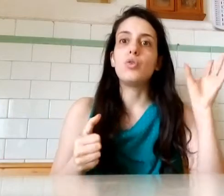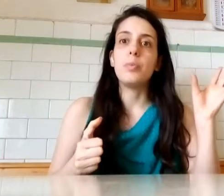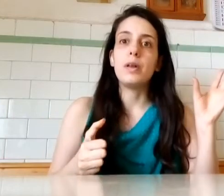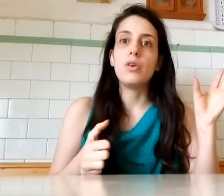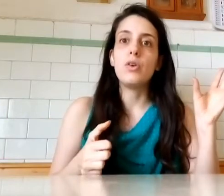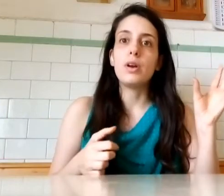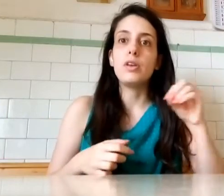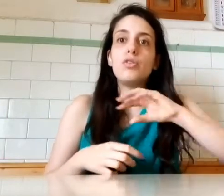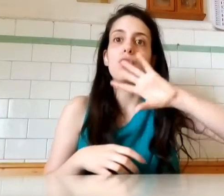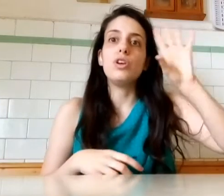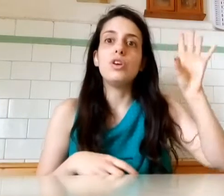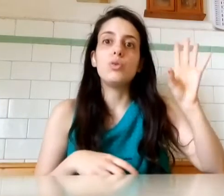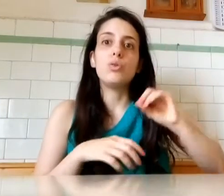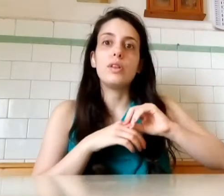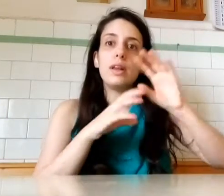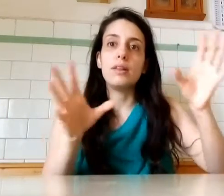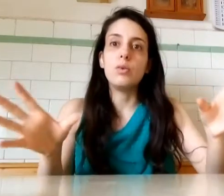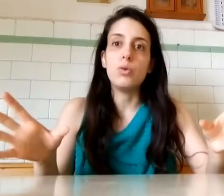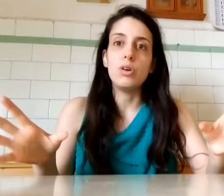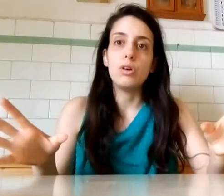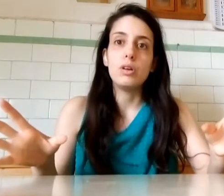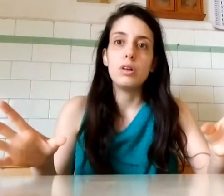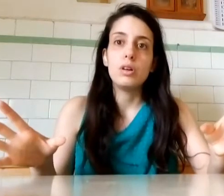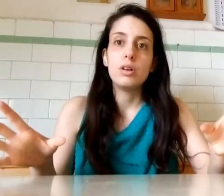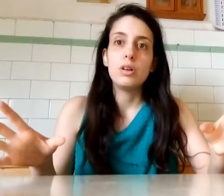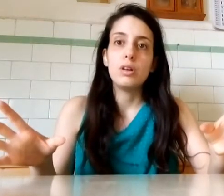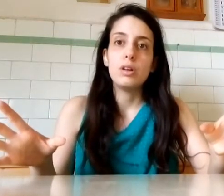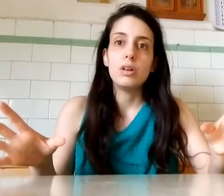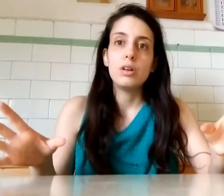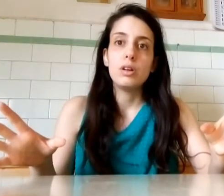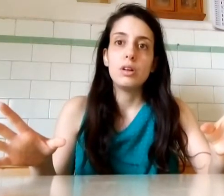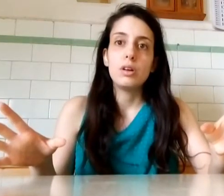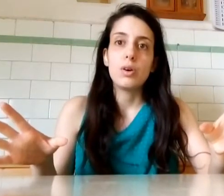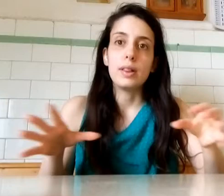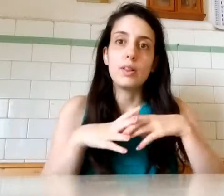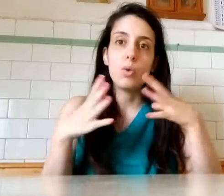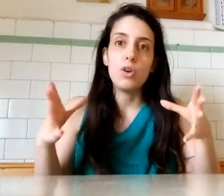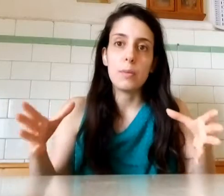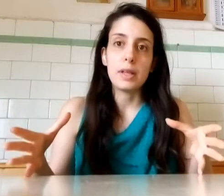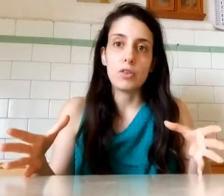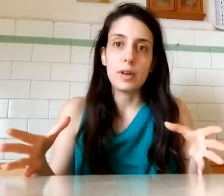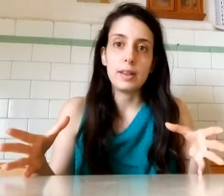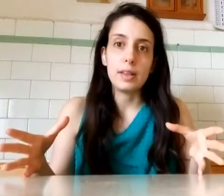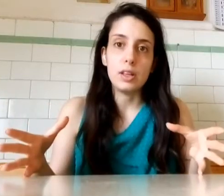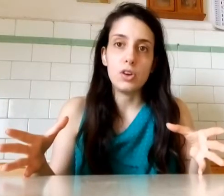superiore Io sono io E tu non sei nessuno È stato quello Che mi ha dato fastidio